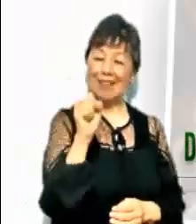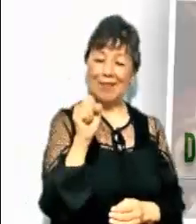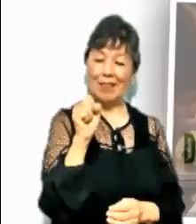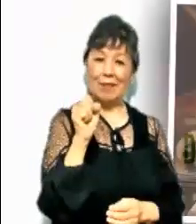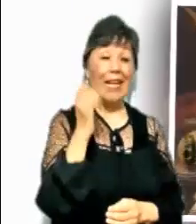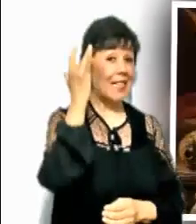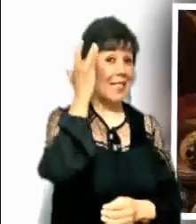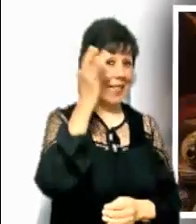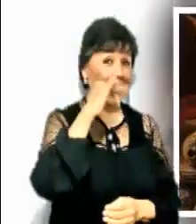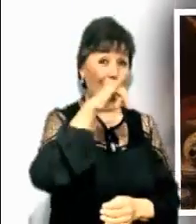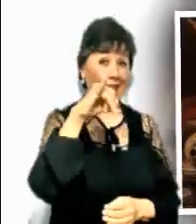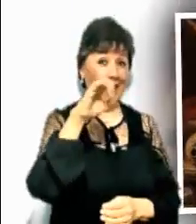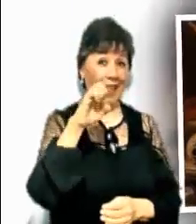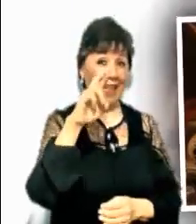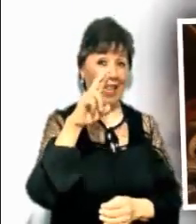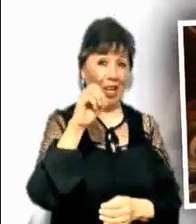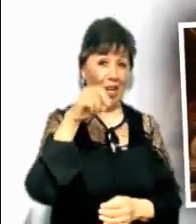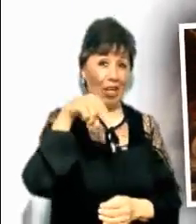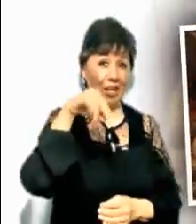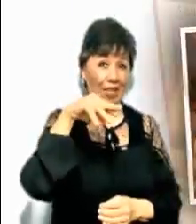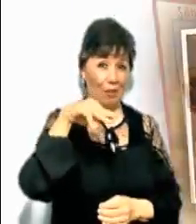septiembre, San Jerónimo.